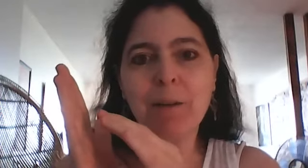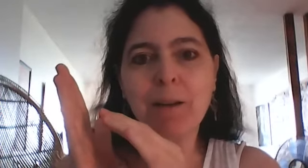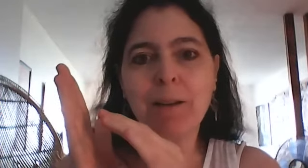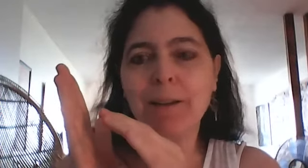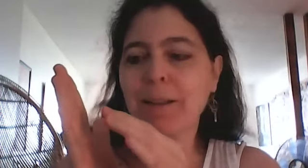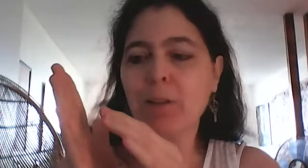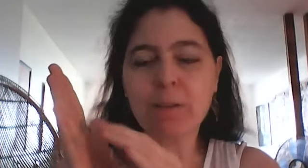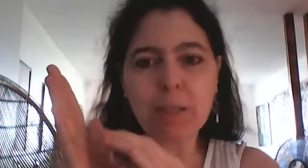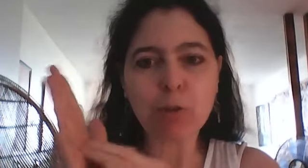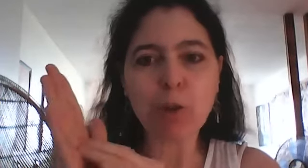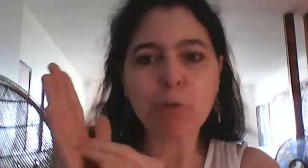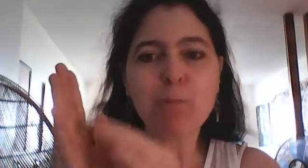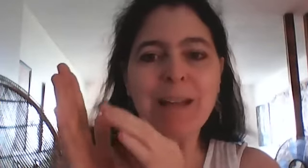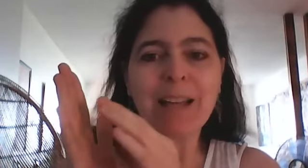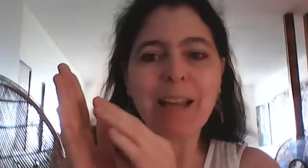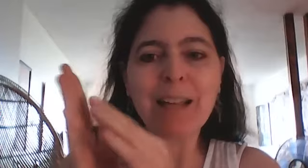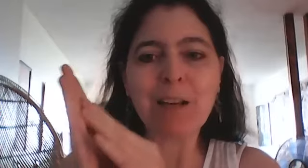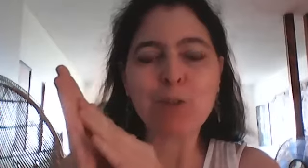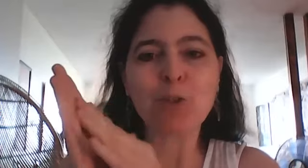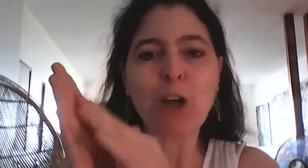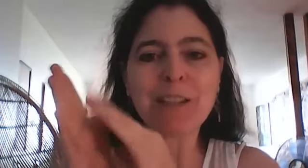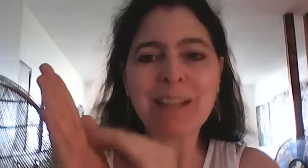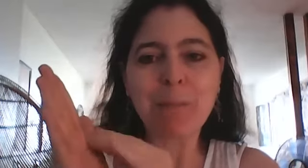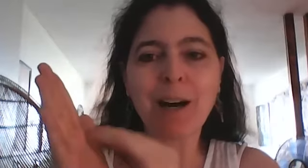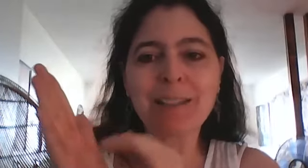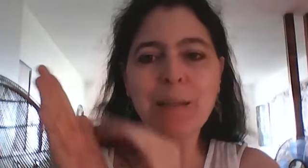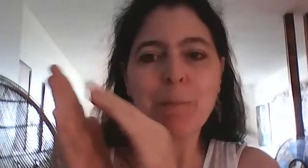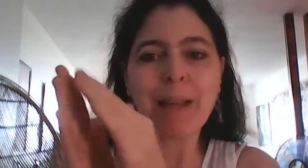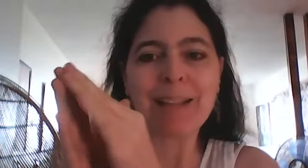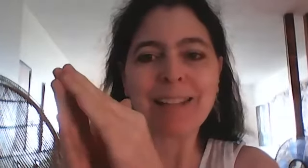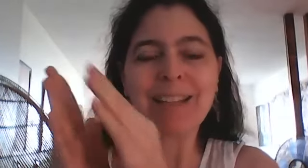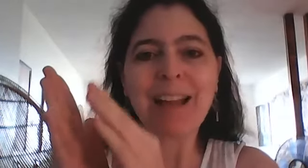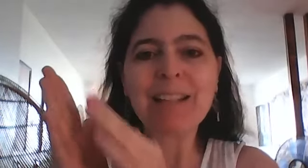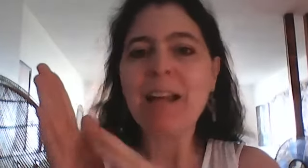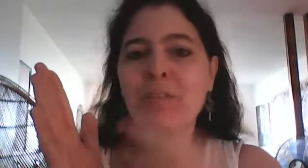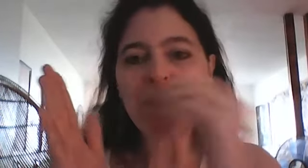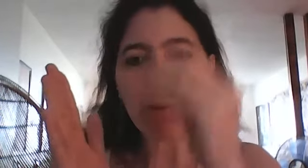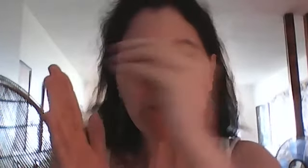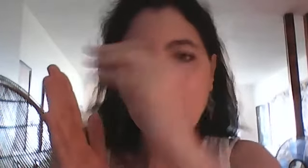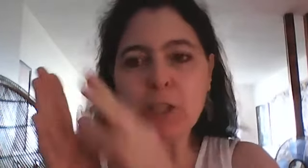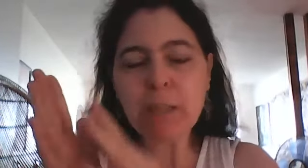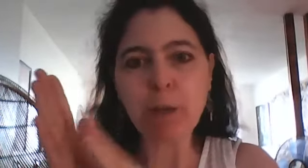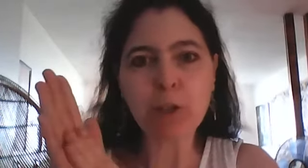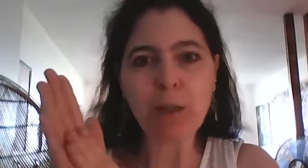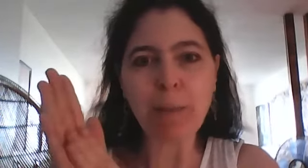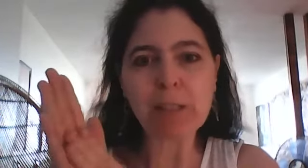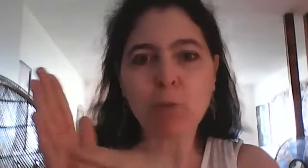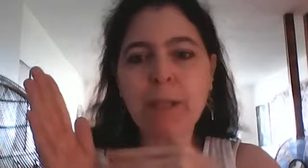c'est une zone du bassin du torse des bras des mains de la tête vous n'avez pas besoin de cibler une zone en particulier